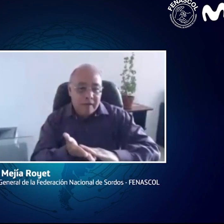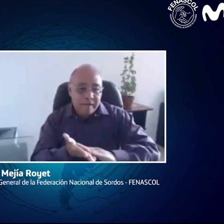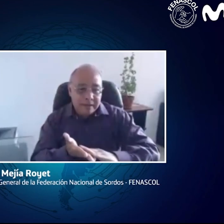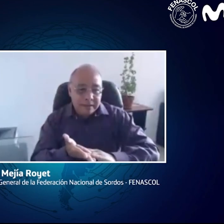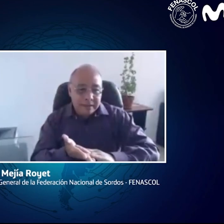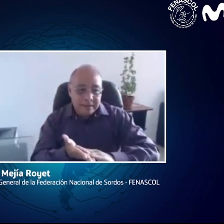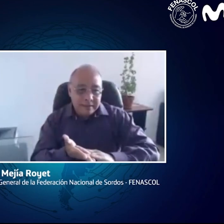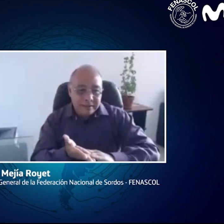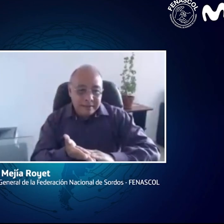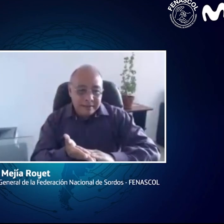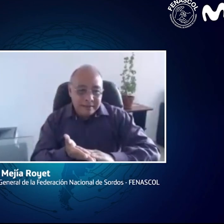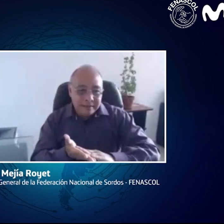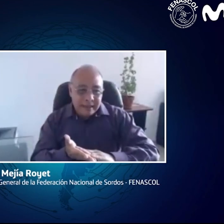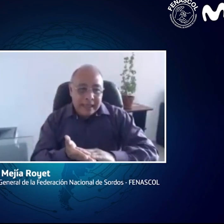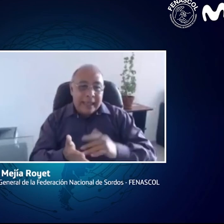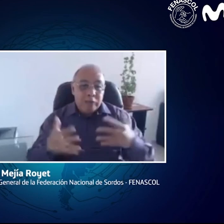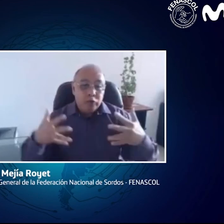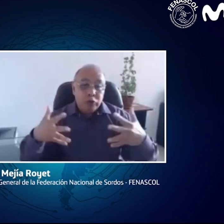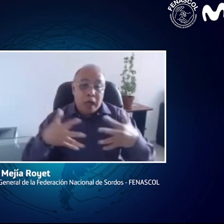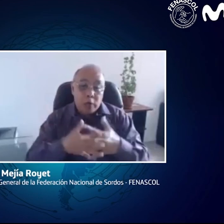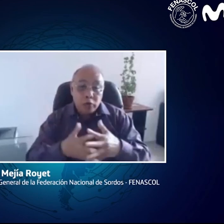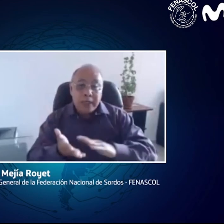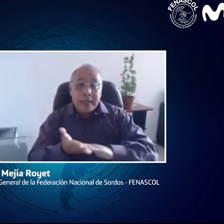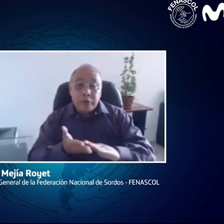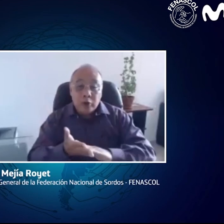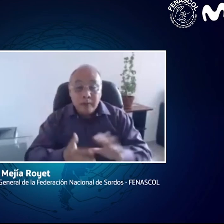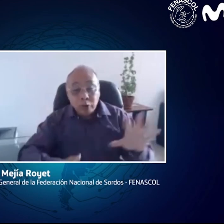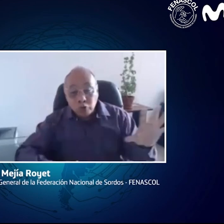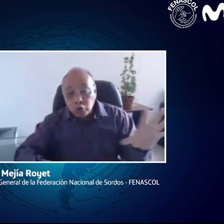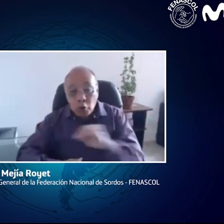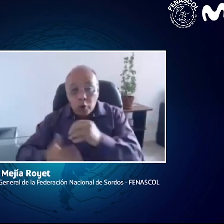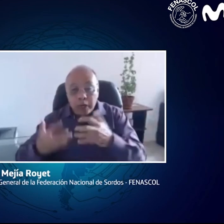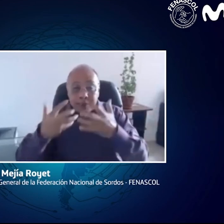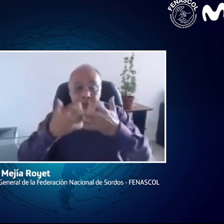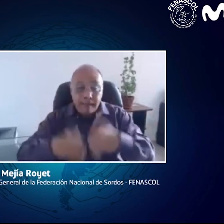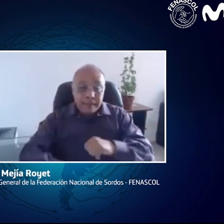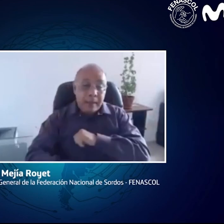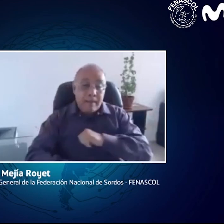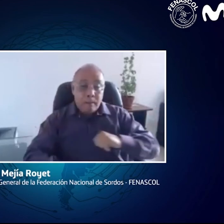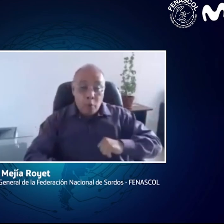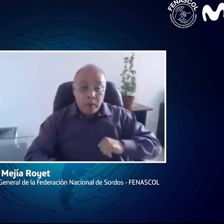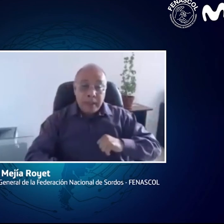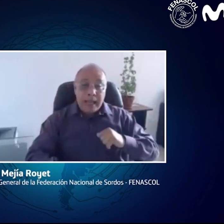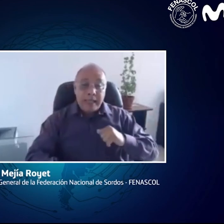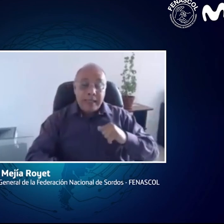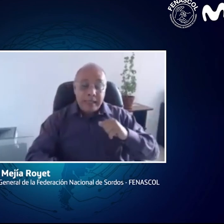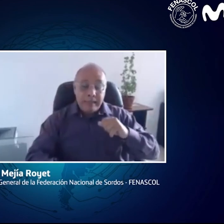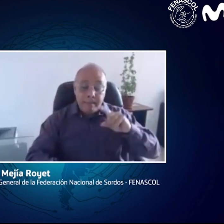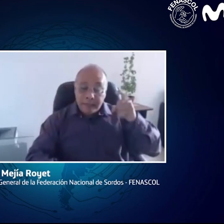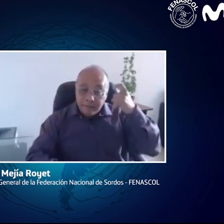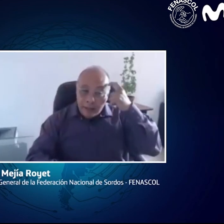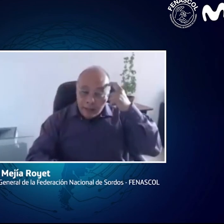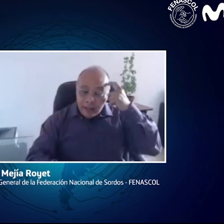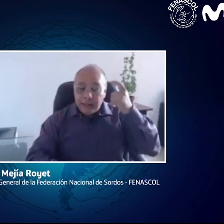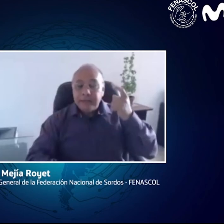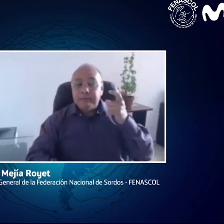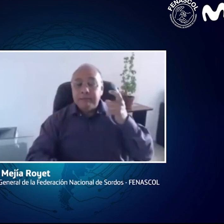deben de hacer al interior de ellas para la accesibilidad. Esos ajustes razonables deben hacerlas todas las entidades, tanto públicas como